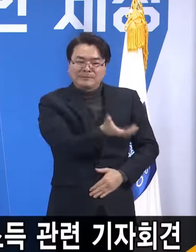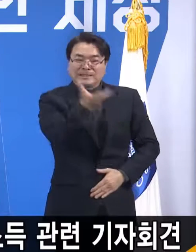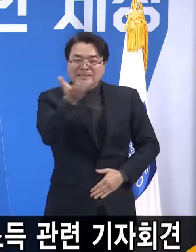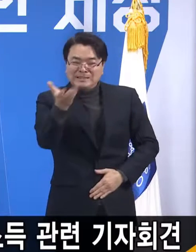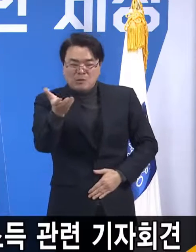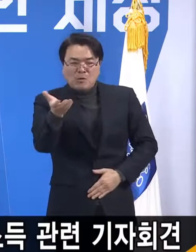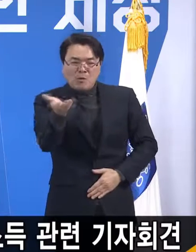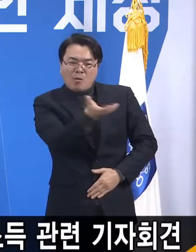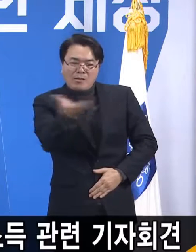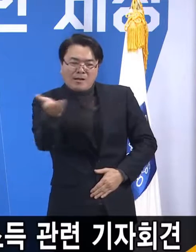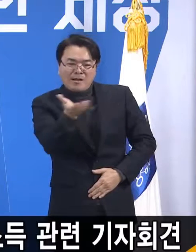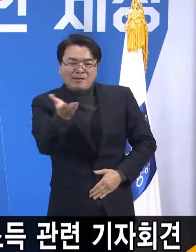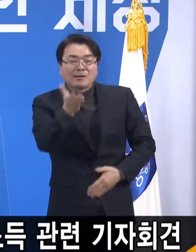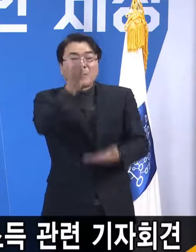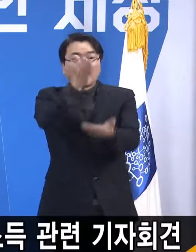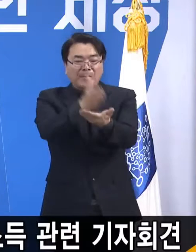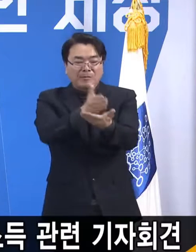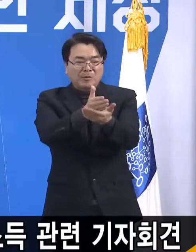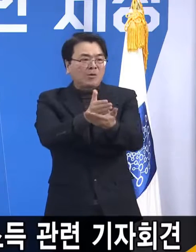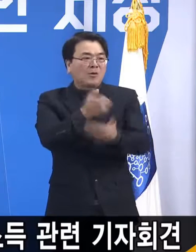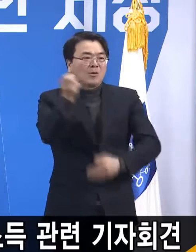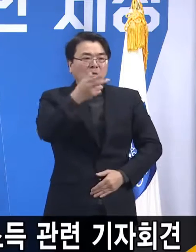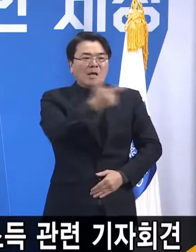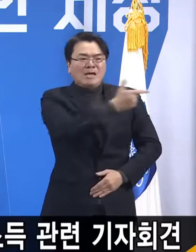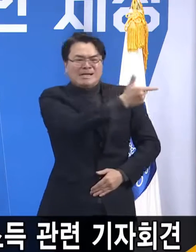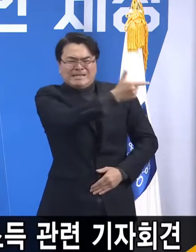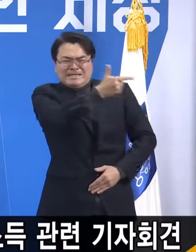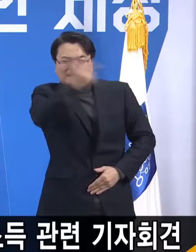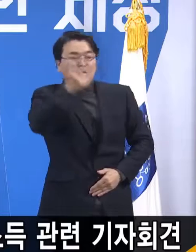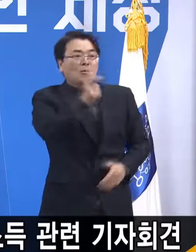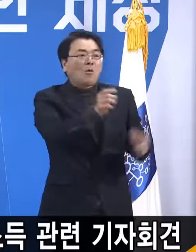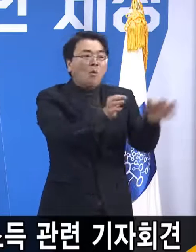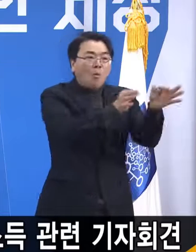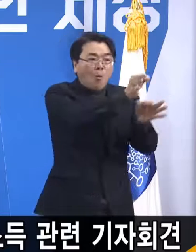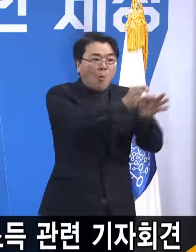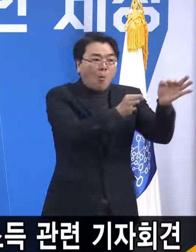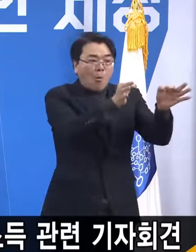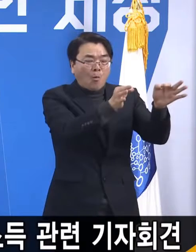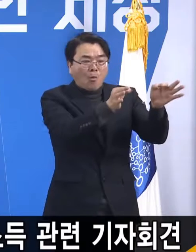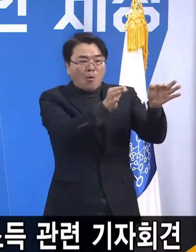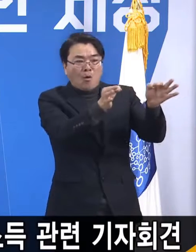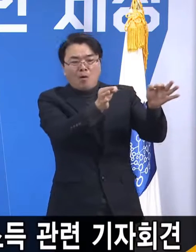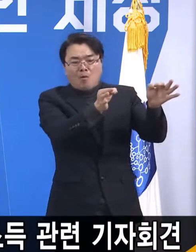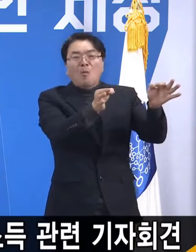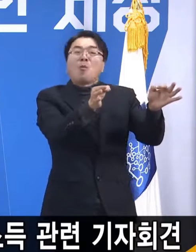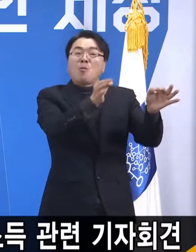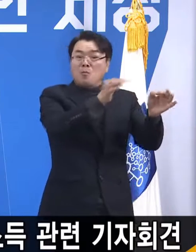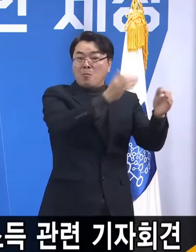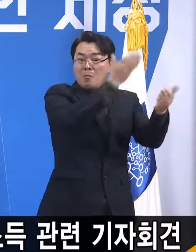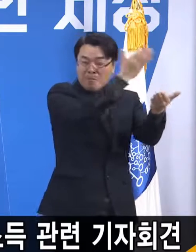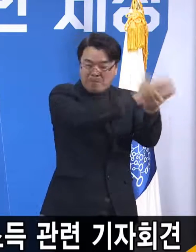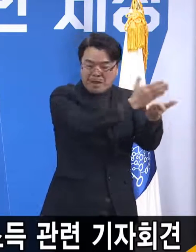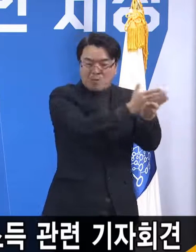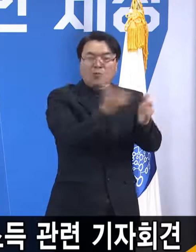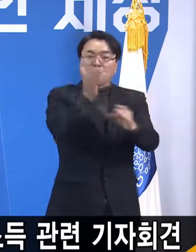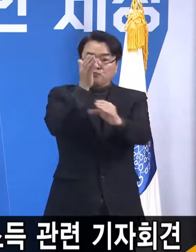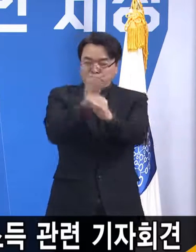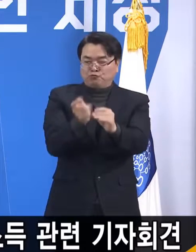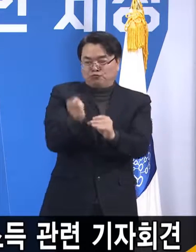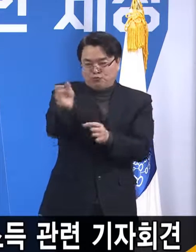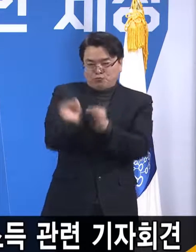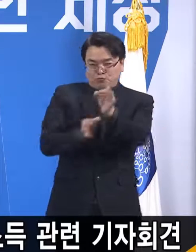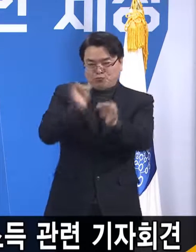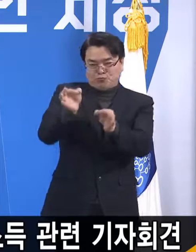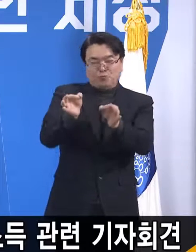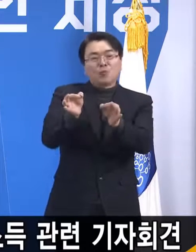있고 또 대형 유통기업으로부터 중소상공인으로 매출을 이전하는 효과가 있습니다. 두 가지